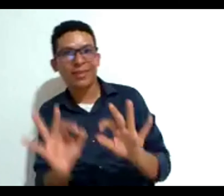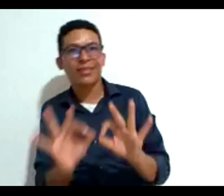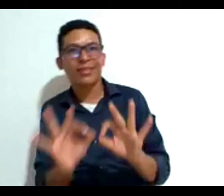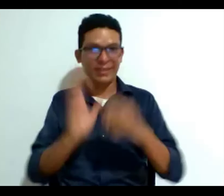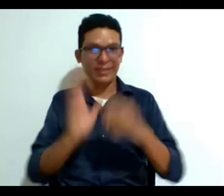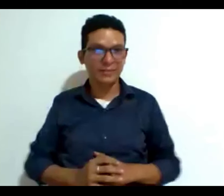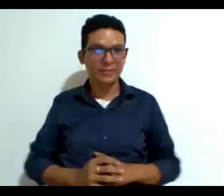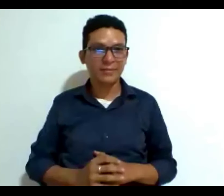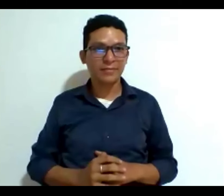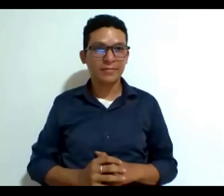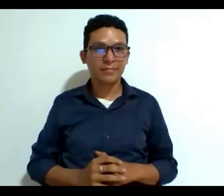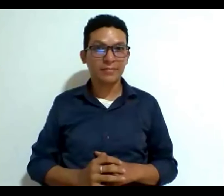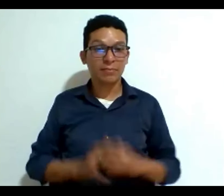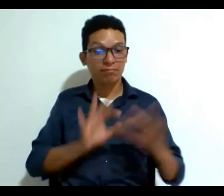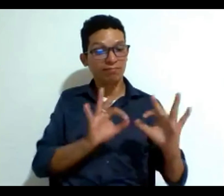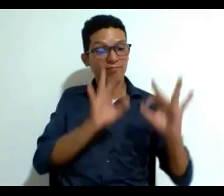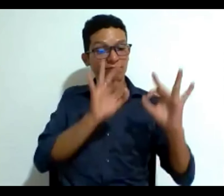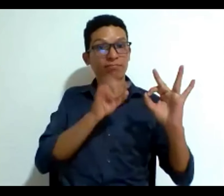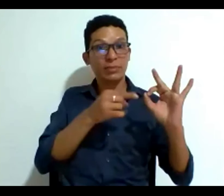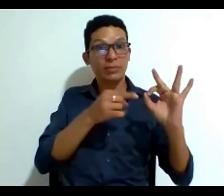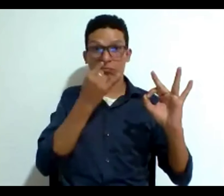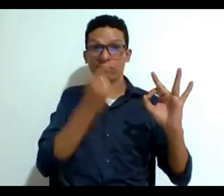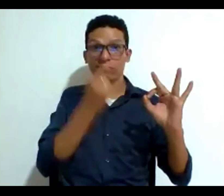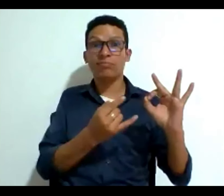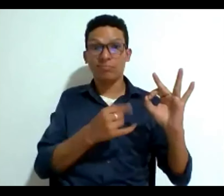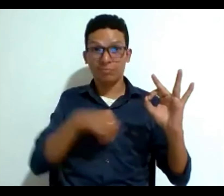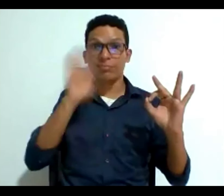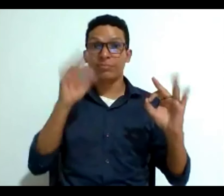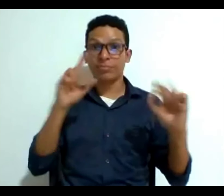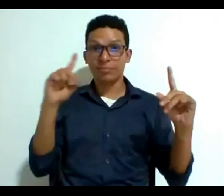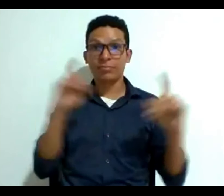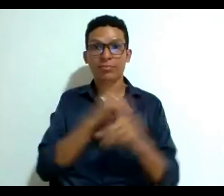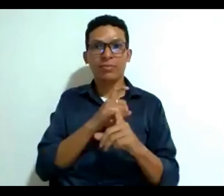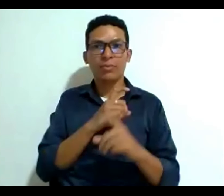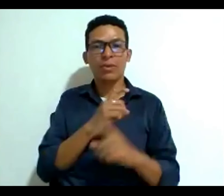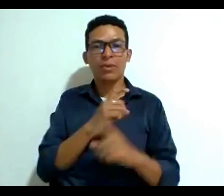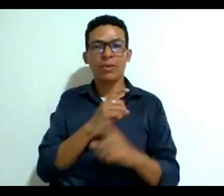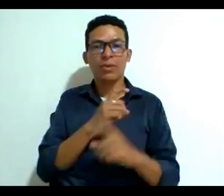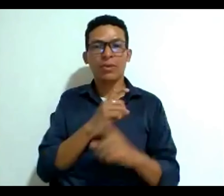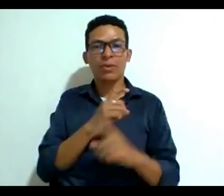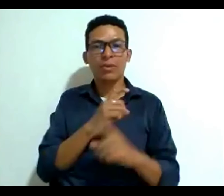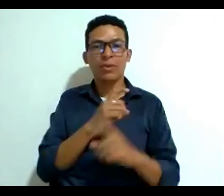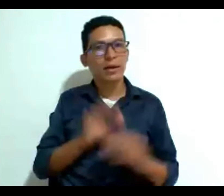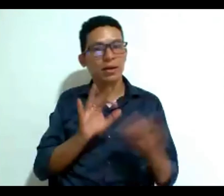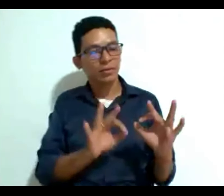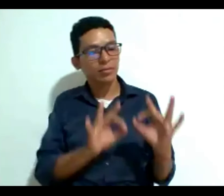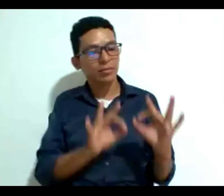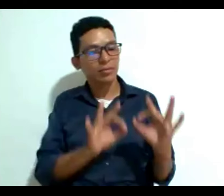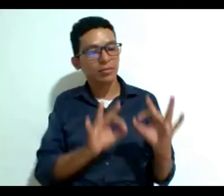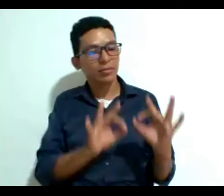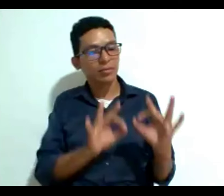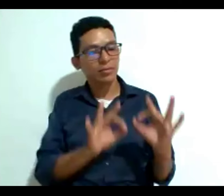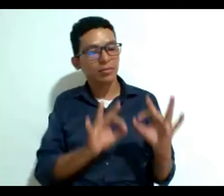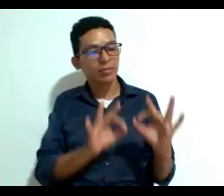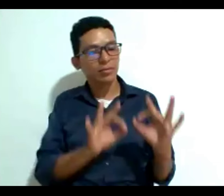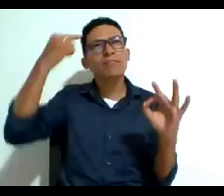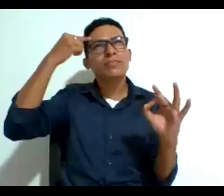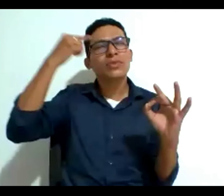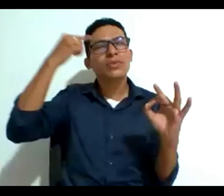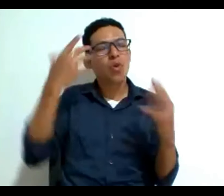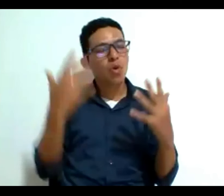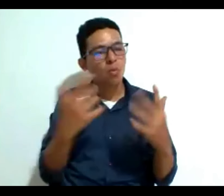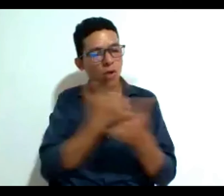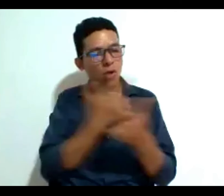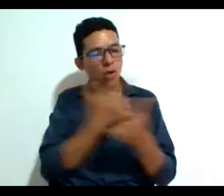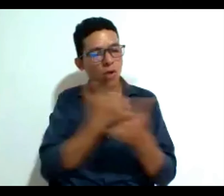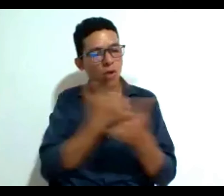dignidad también es una palabra interesante para analizar porque la dignidad nos remite a pensarnos la libertad en los seres